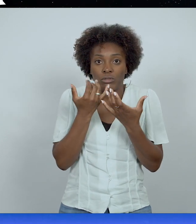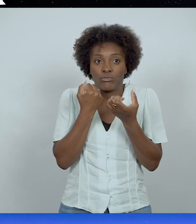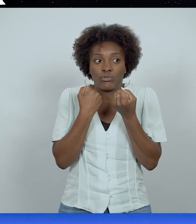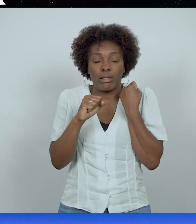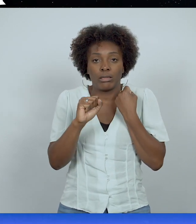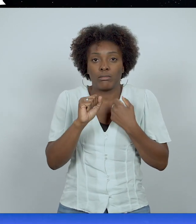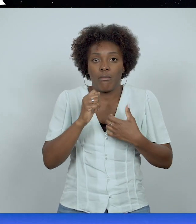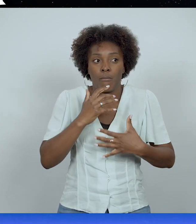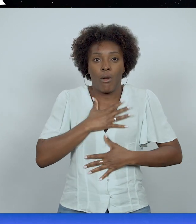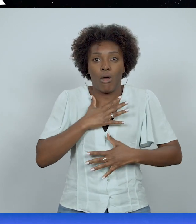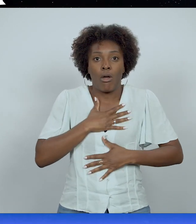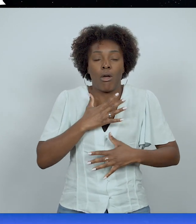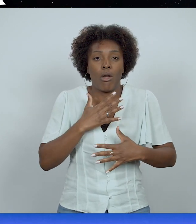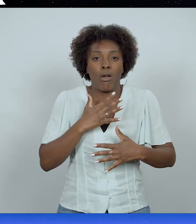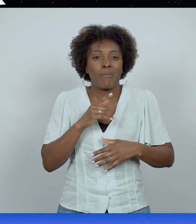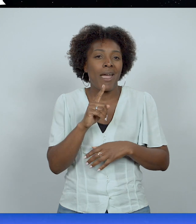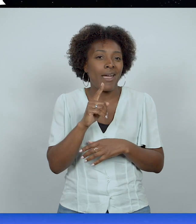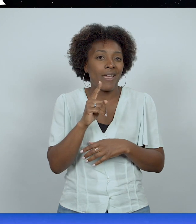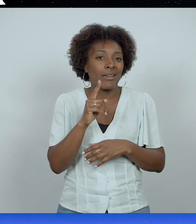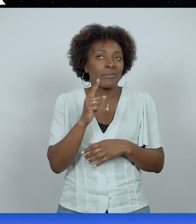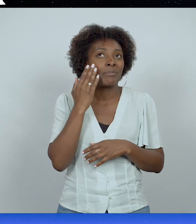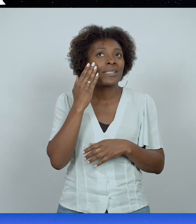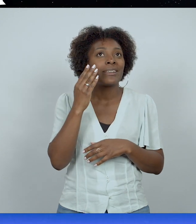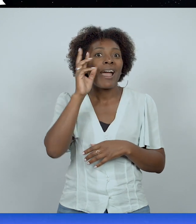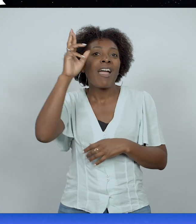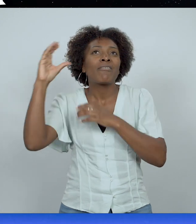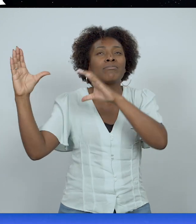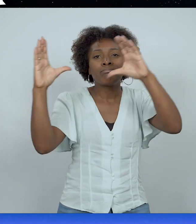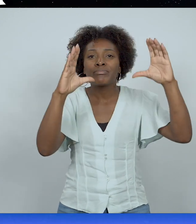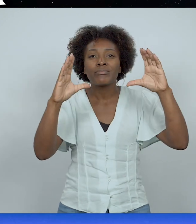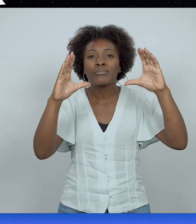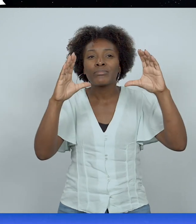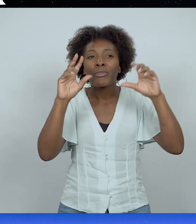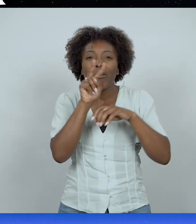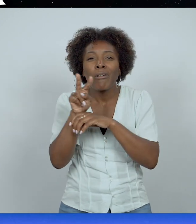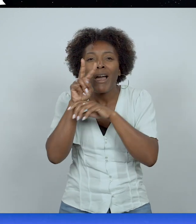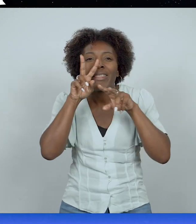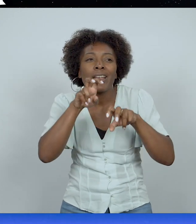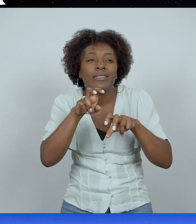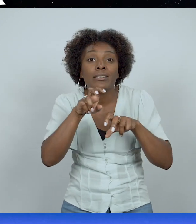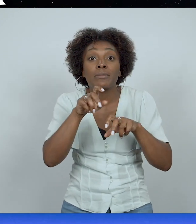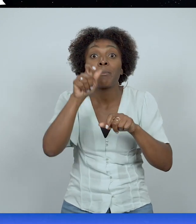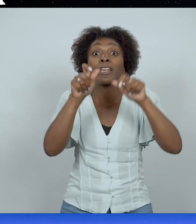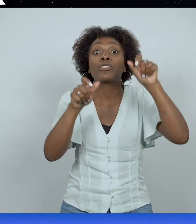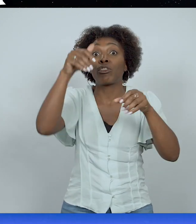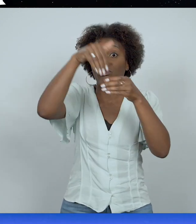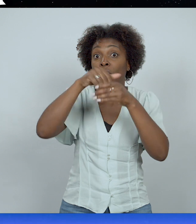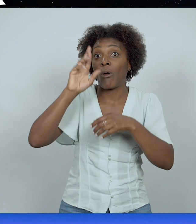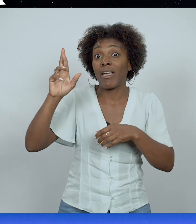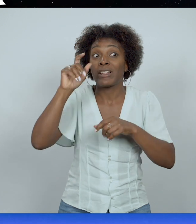de peur. Et si tu prêtes attention à ce type de rêve-là, tu te rendras compte généralement que les personnes autour